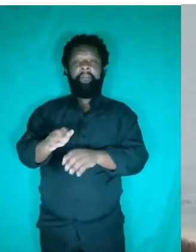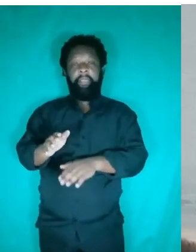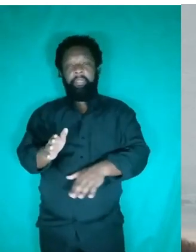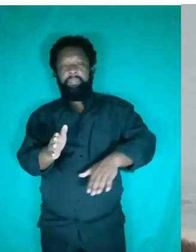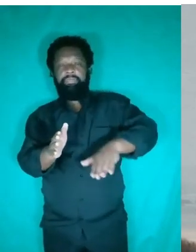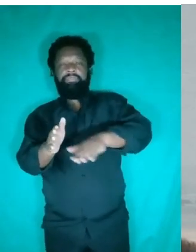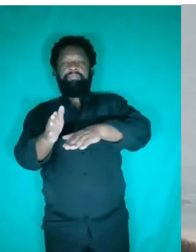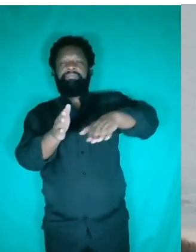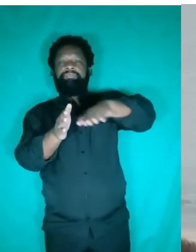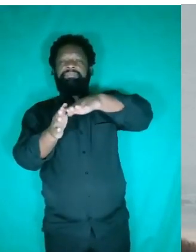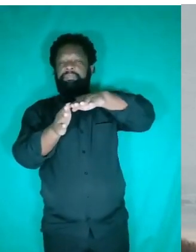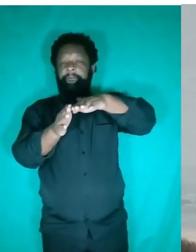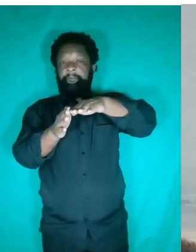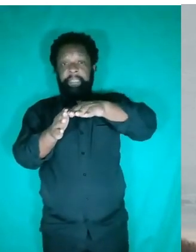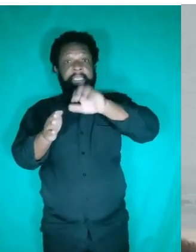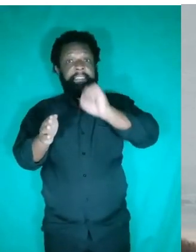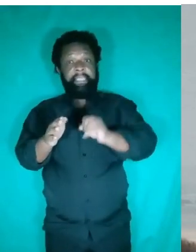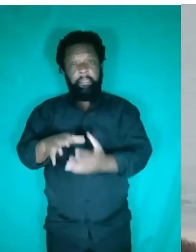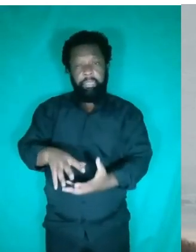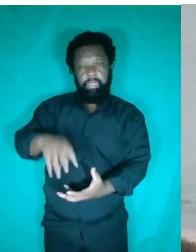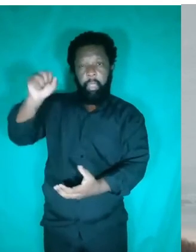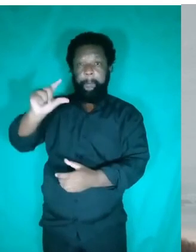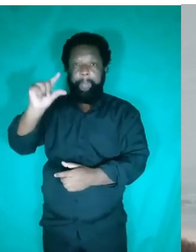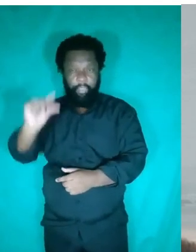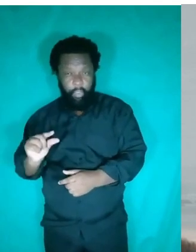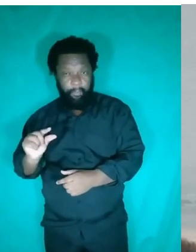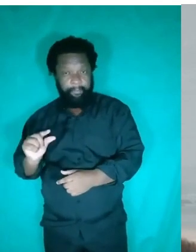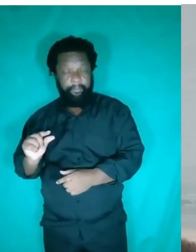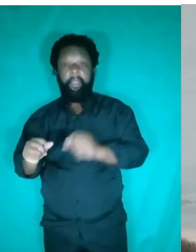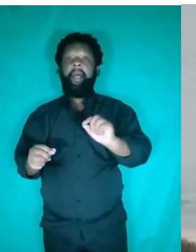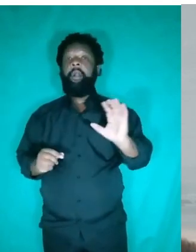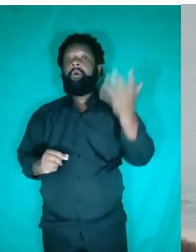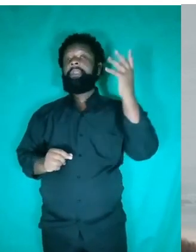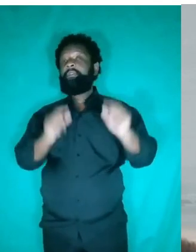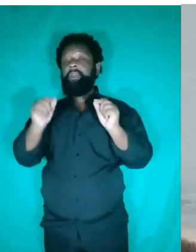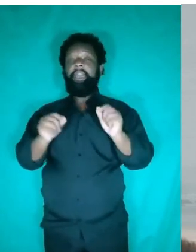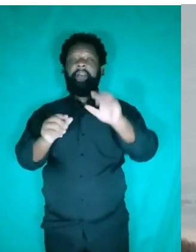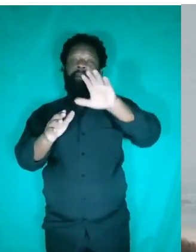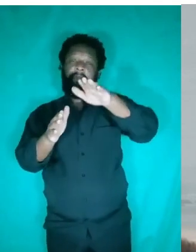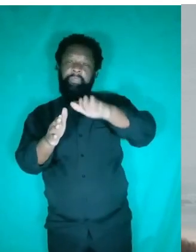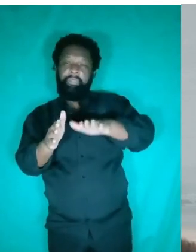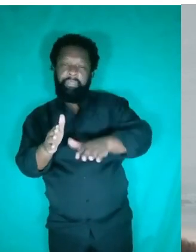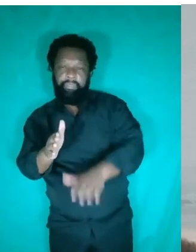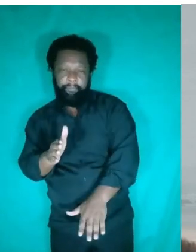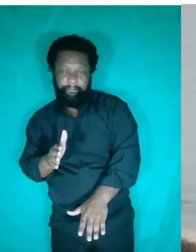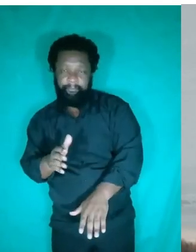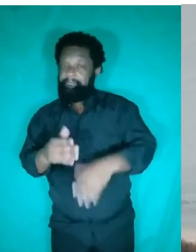superfície. E se o empuxo for menor que o peso, o que vai acontecer? Ele vai afundar. Então,